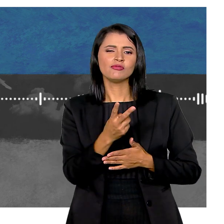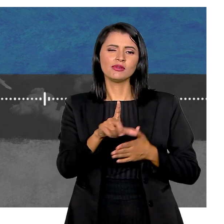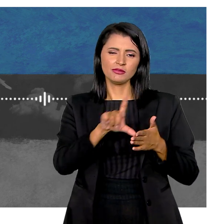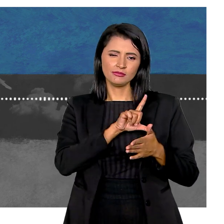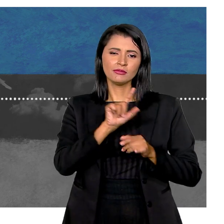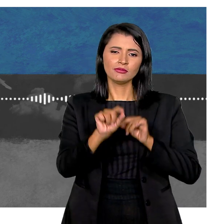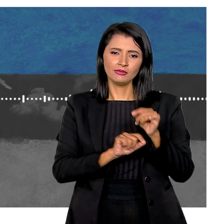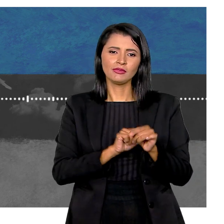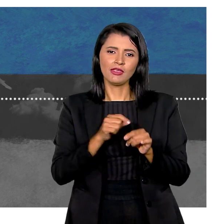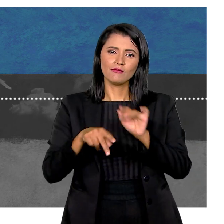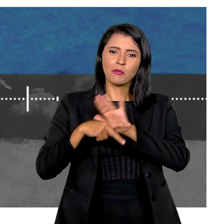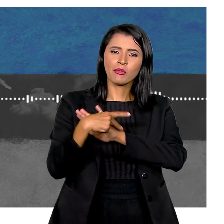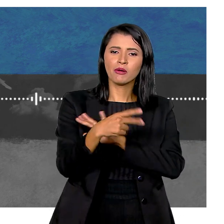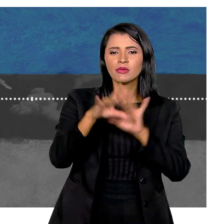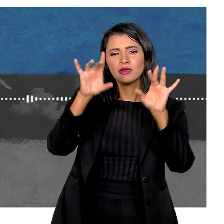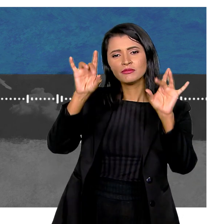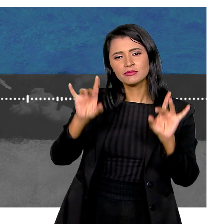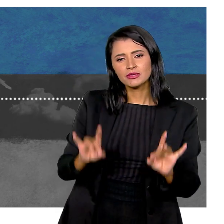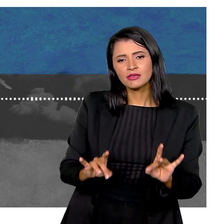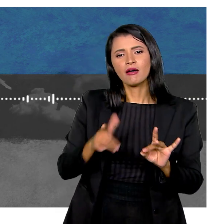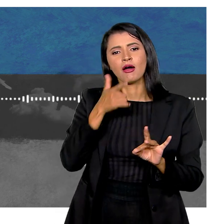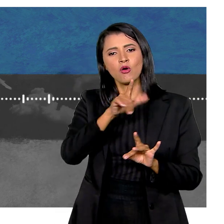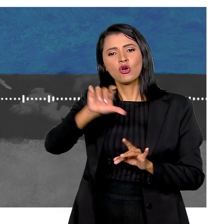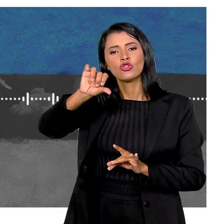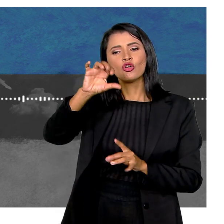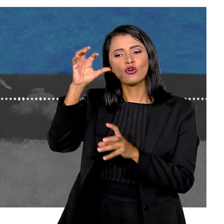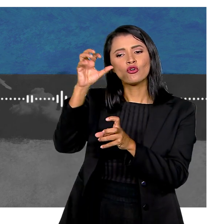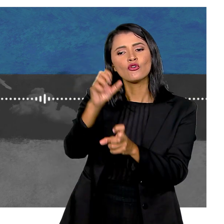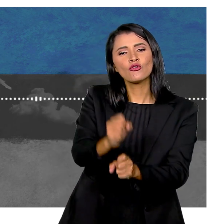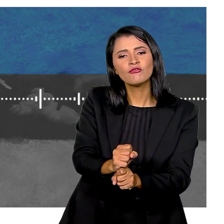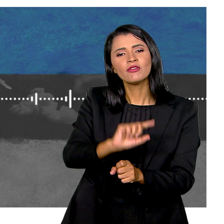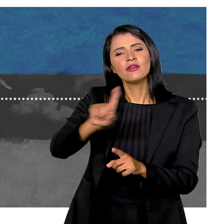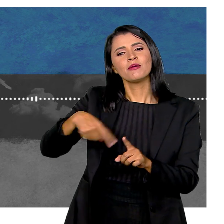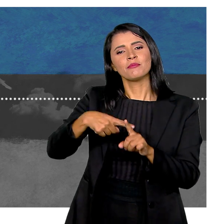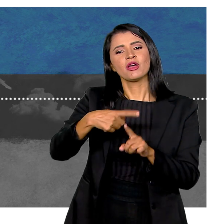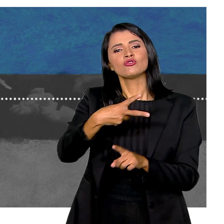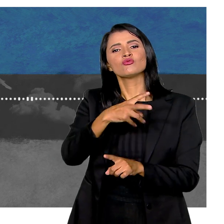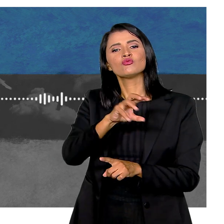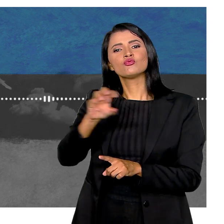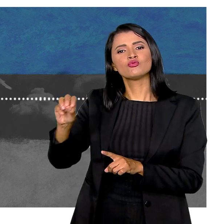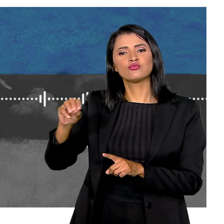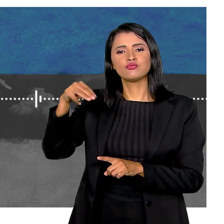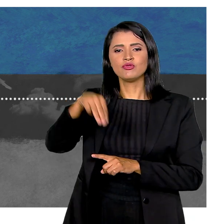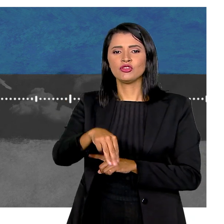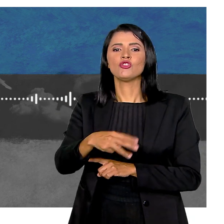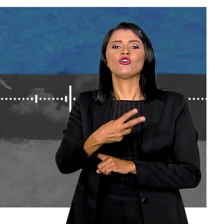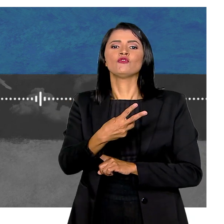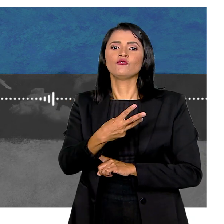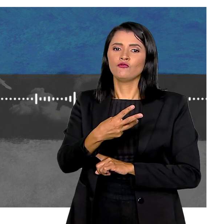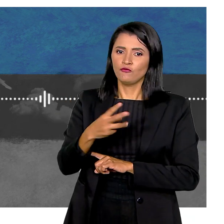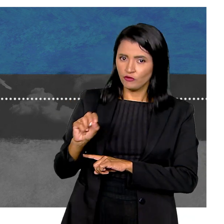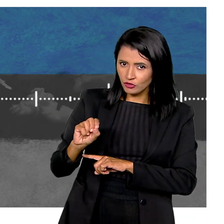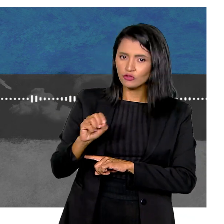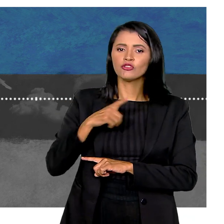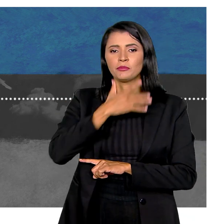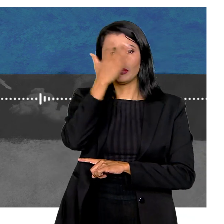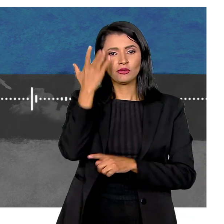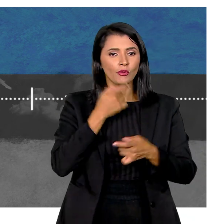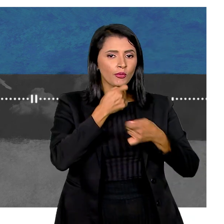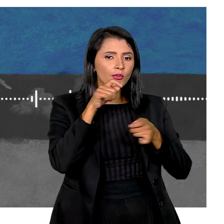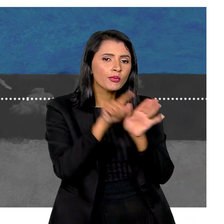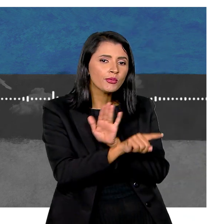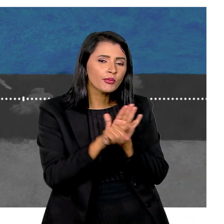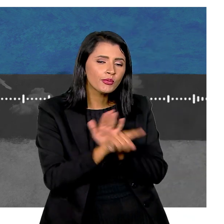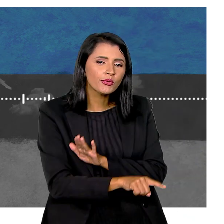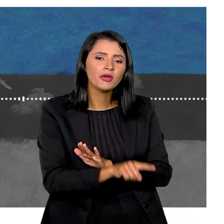tivemos uma página especial Nove episódios totalizando mais de 200 minutos 20 entrevistadas e entrevistados